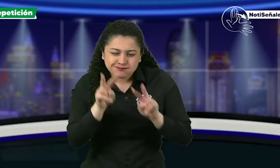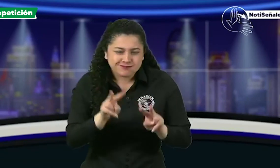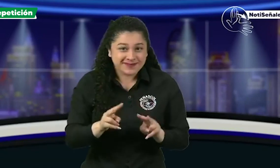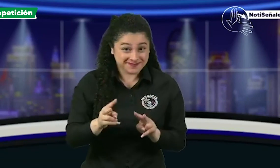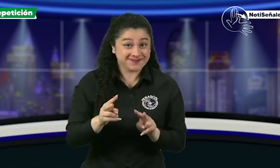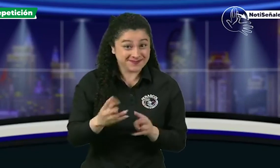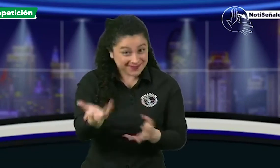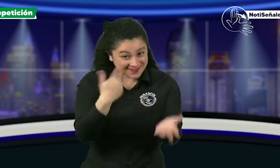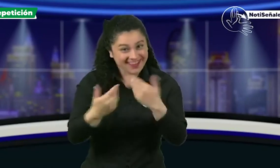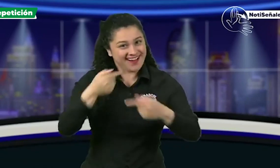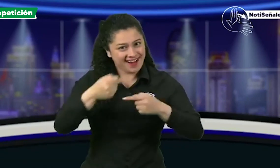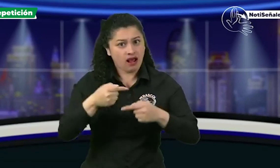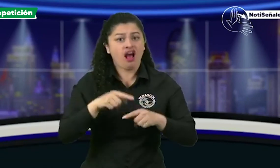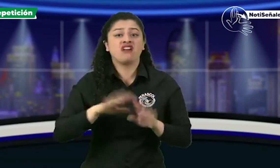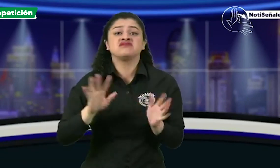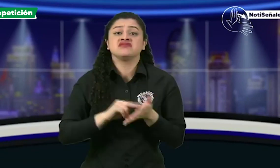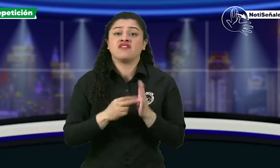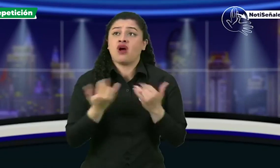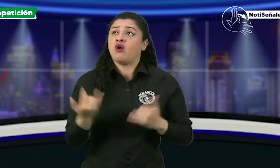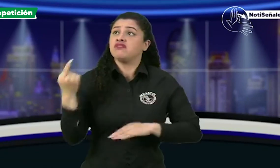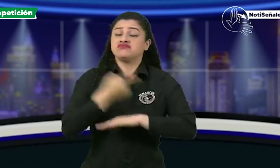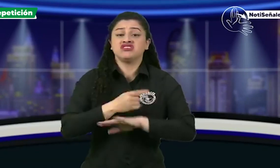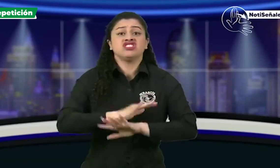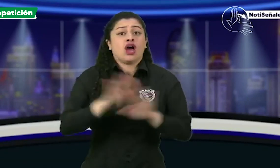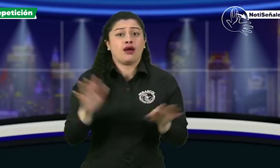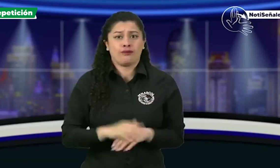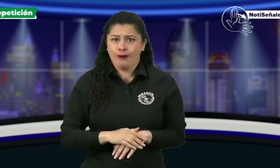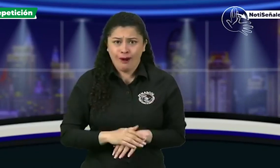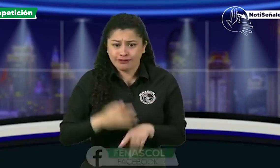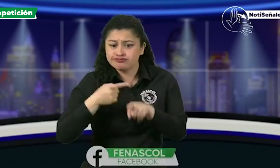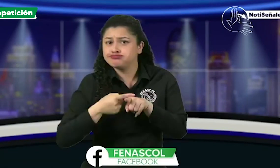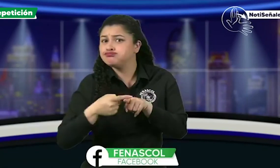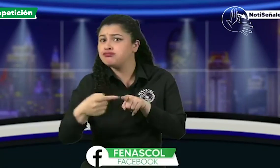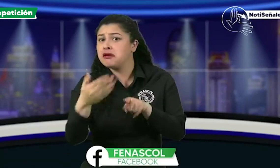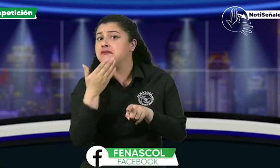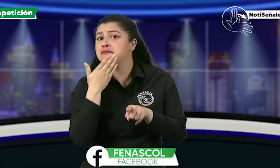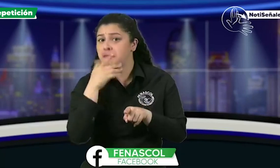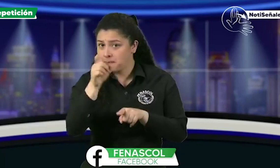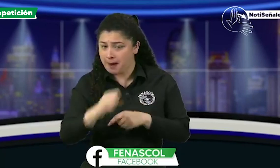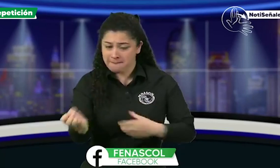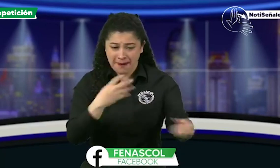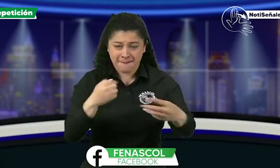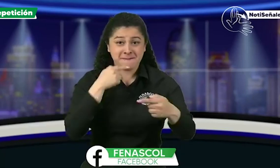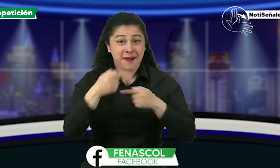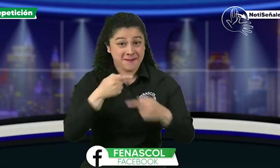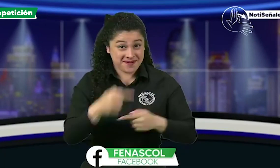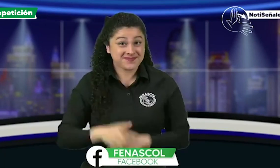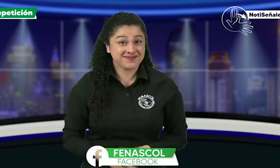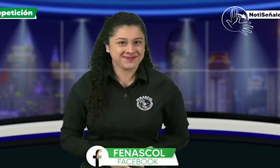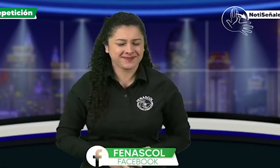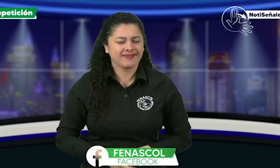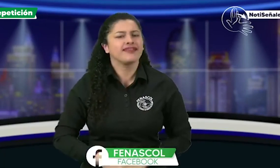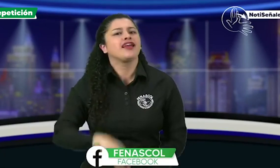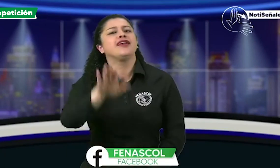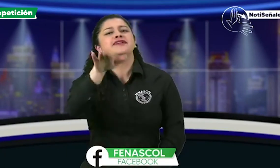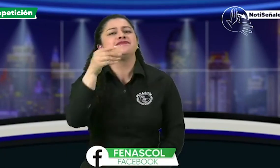veamos sus comentarios estamos recibiendo sus opiniones la idea es continuar con esta campaña